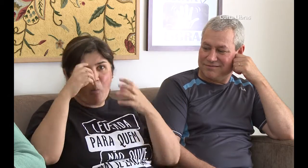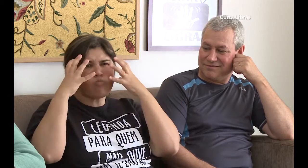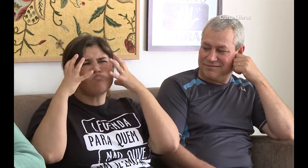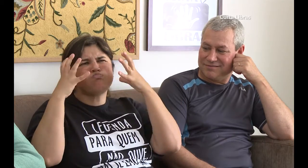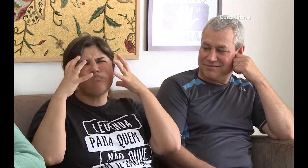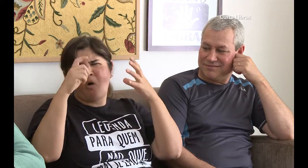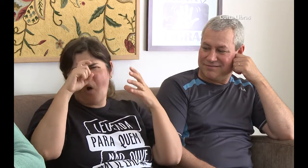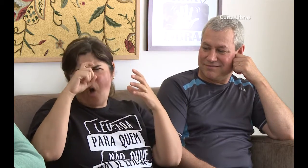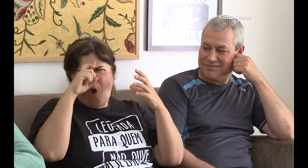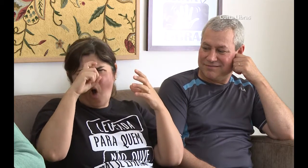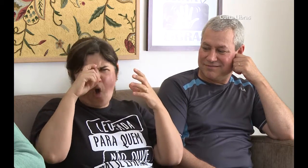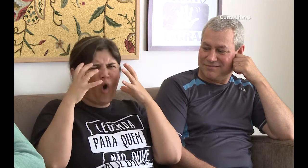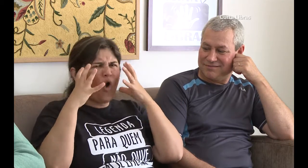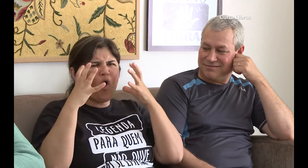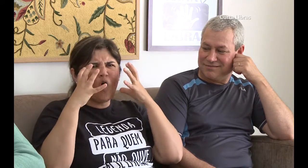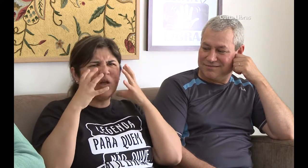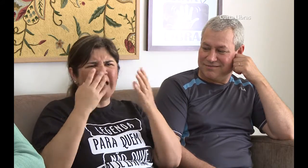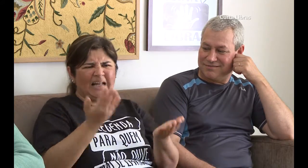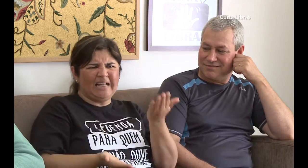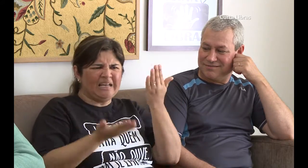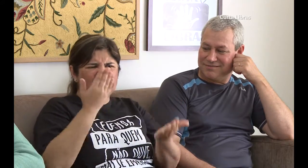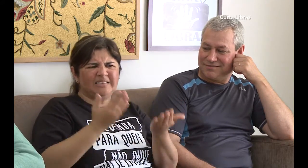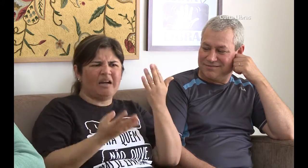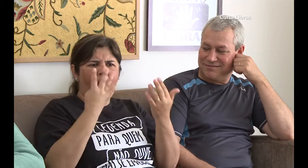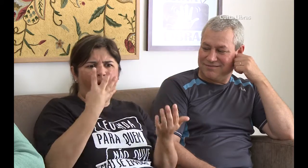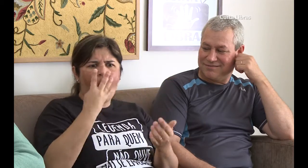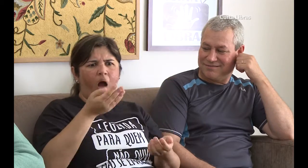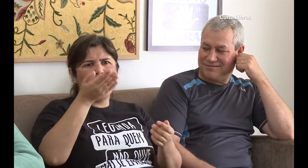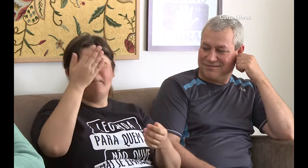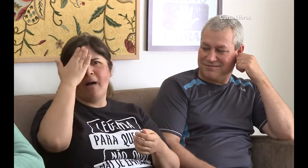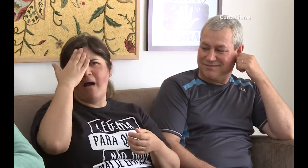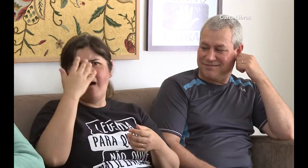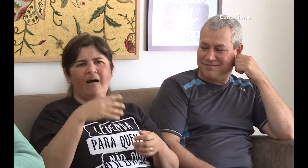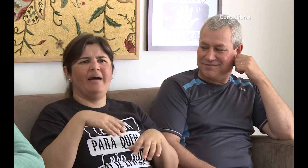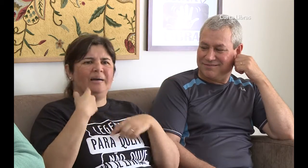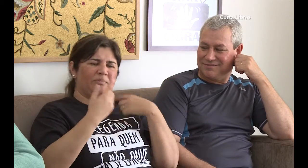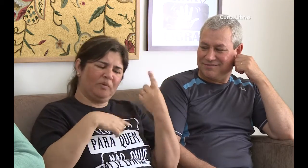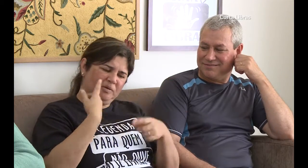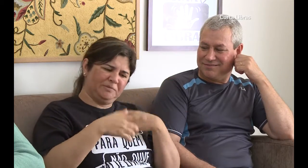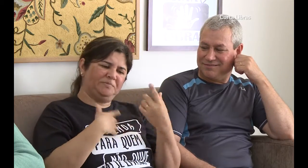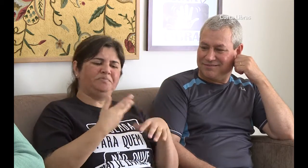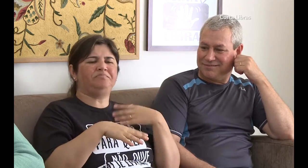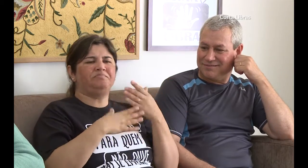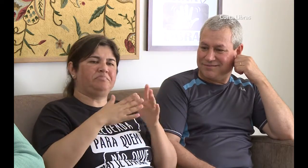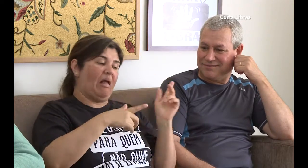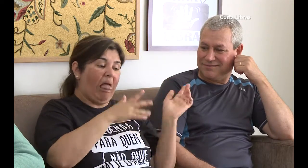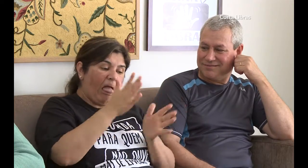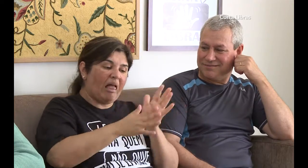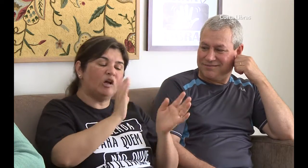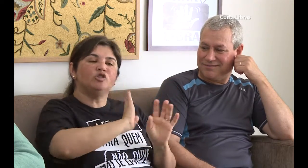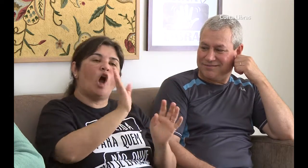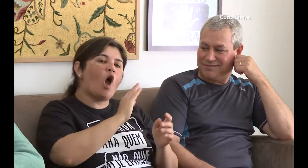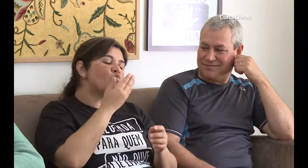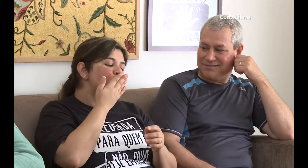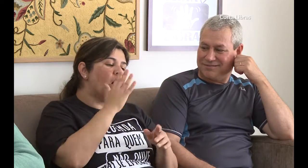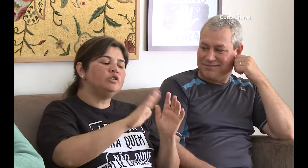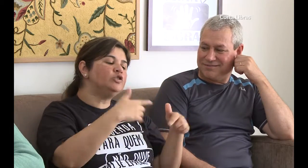esse foi o sinal que nós escolhemos. Porque na época ele era bem gordinho. Tinha as bochechas bem fofinhas. E franzia a testa desse jeito.